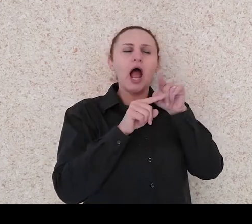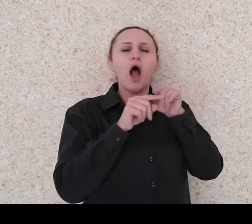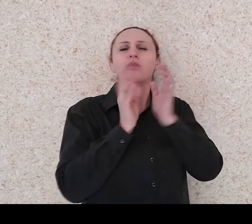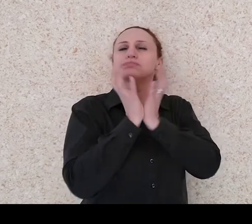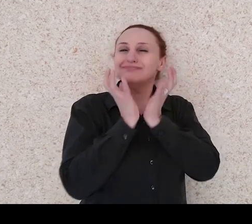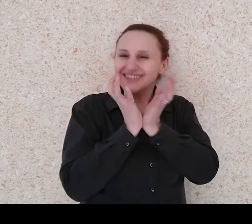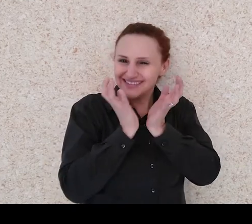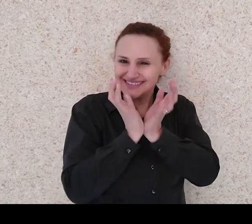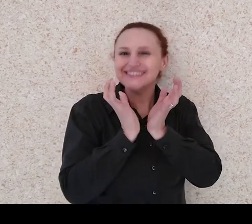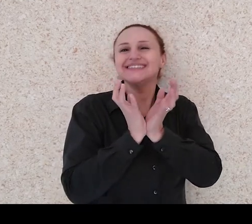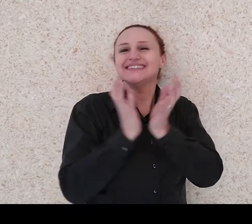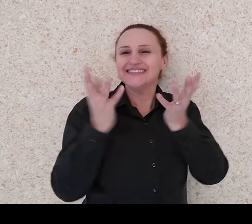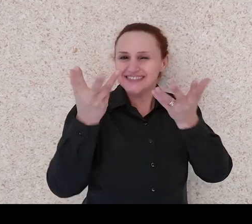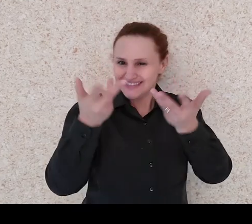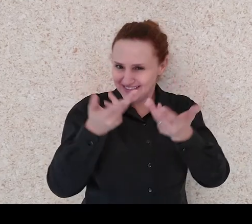fórum, da oficina.